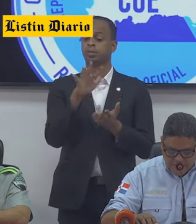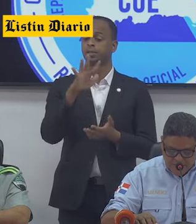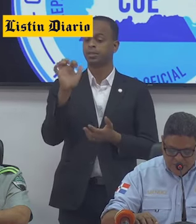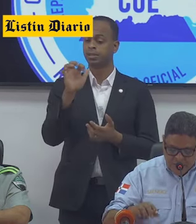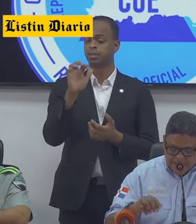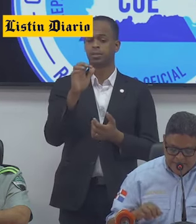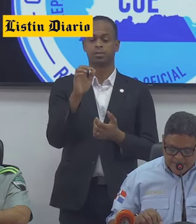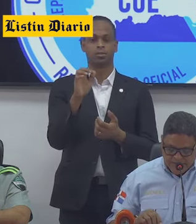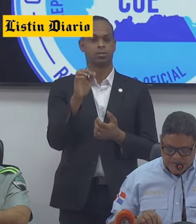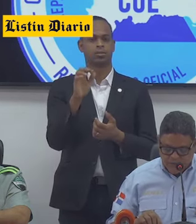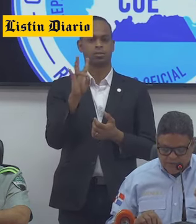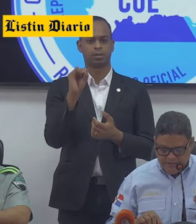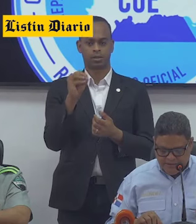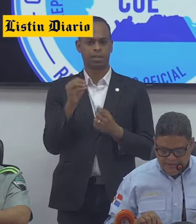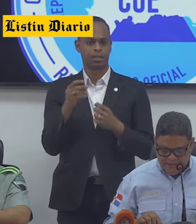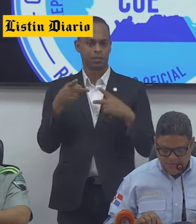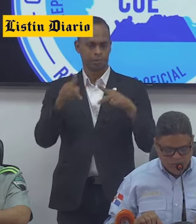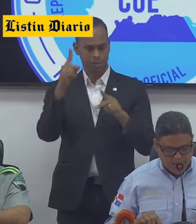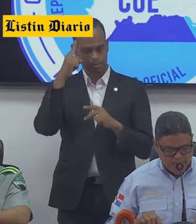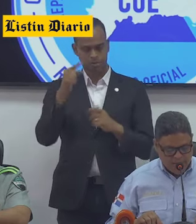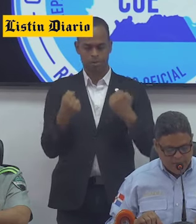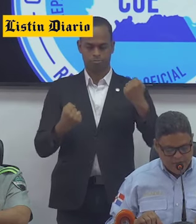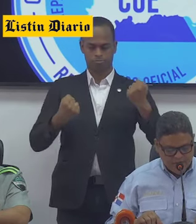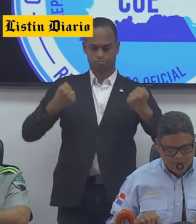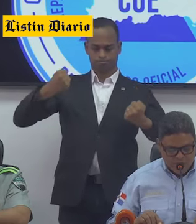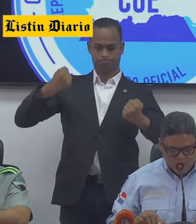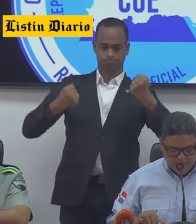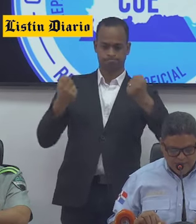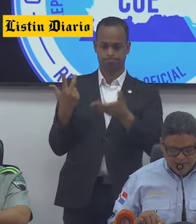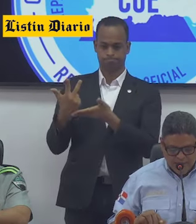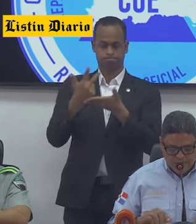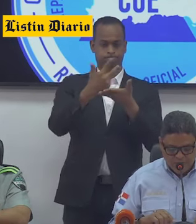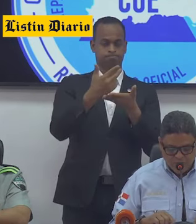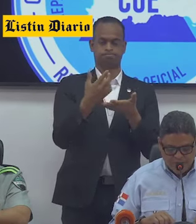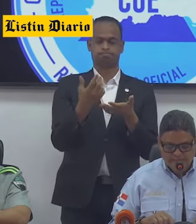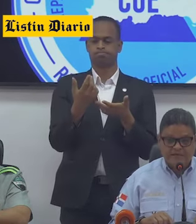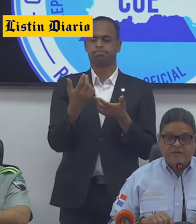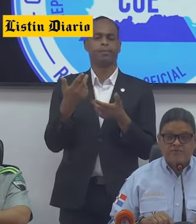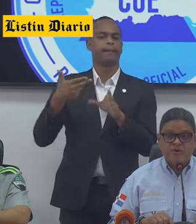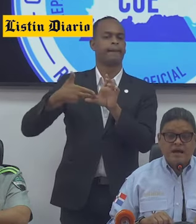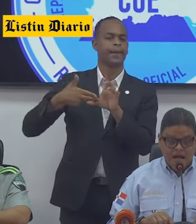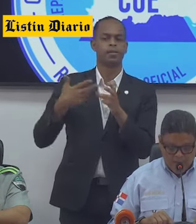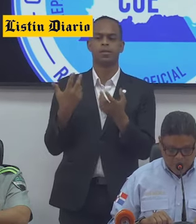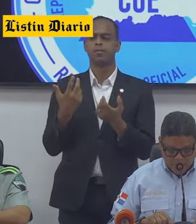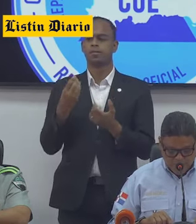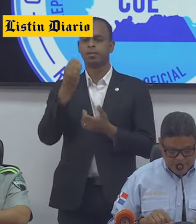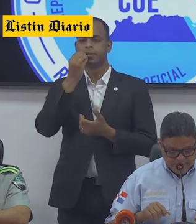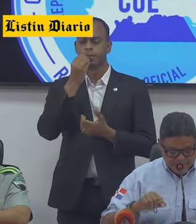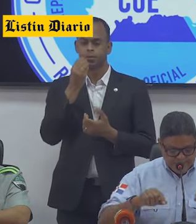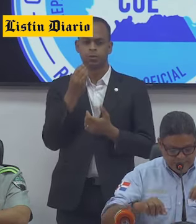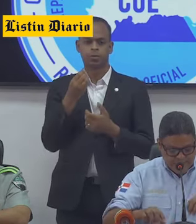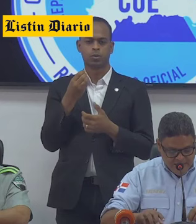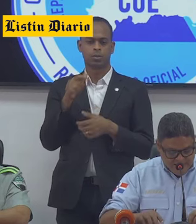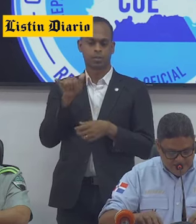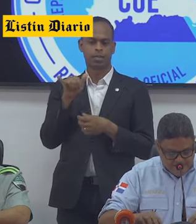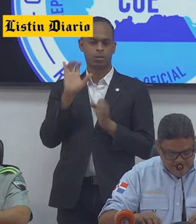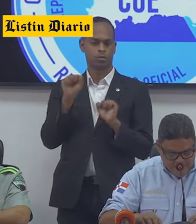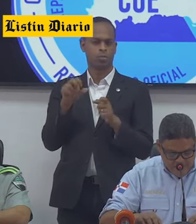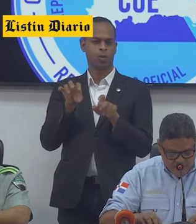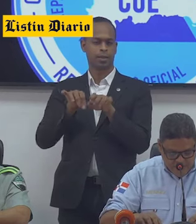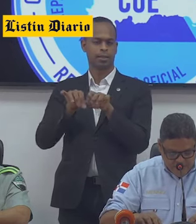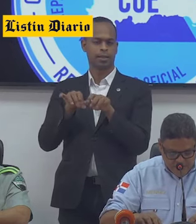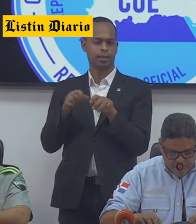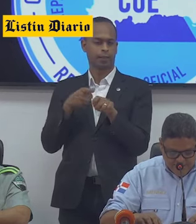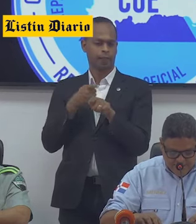permisos para el transporte de carga solo para el movimiento de combustible, alimentos perecederos a corto tiempo. Se